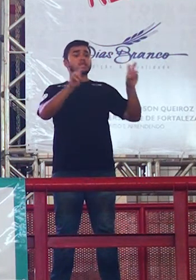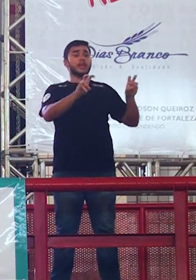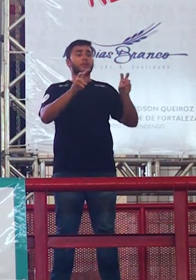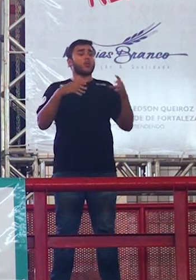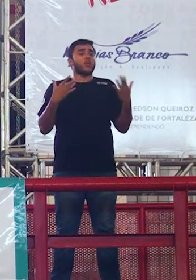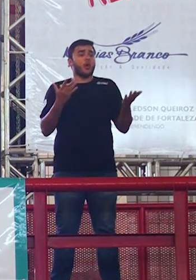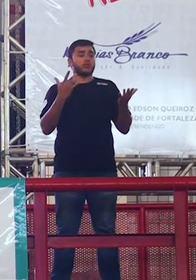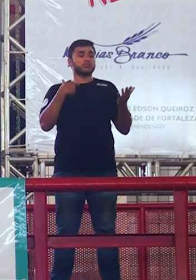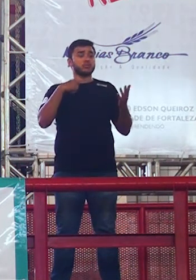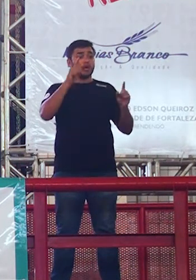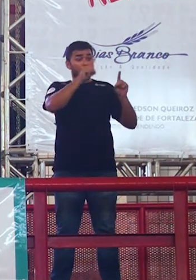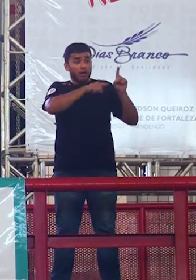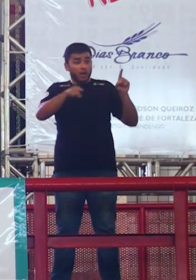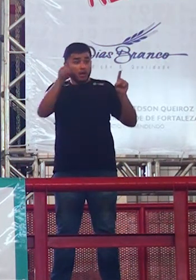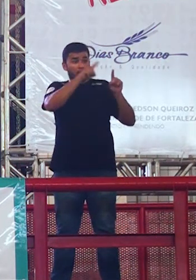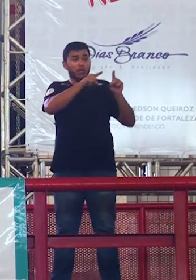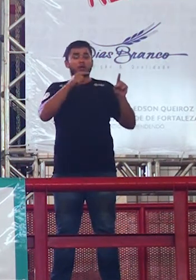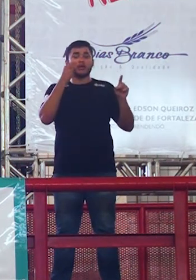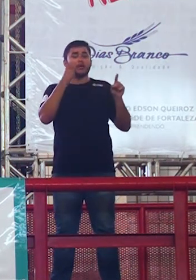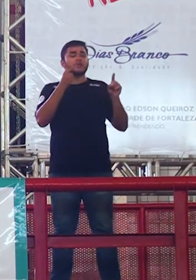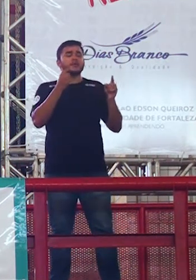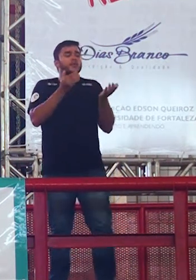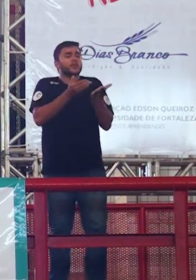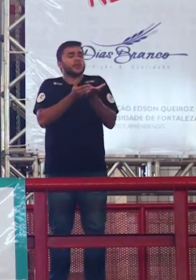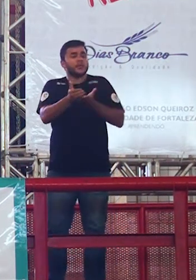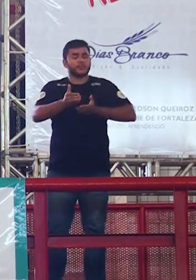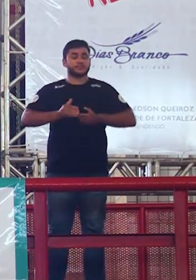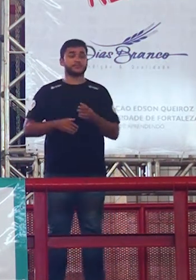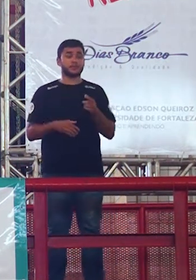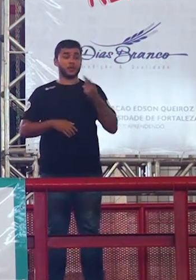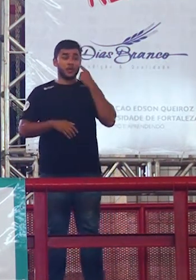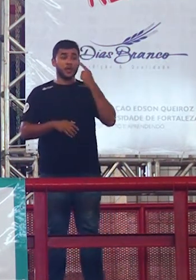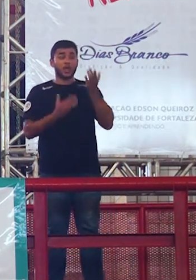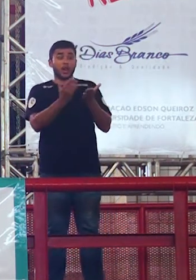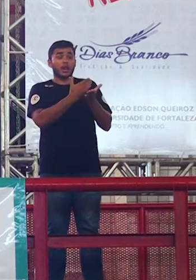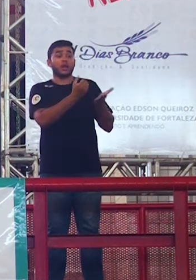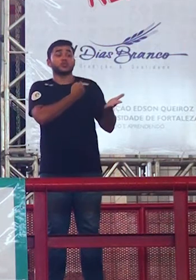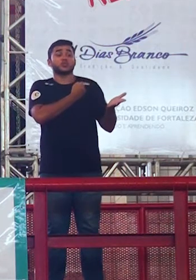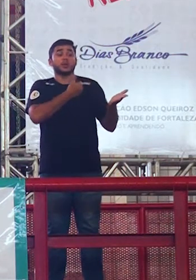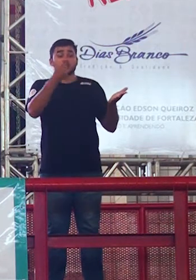vista foi dito isso aí ó do lado direito da página 18